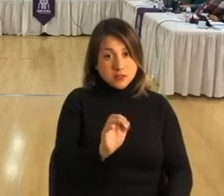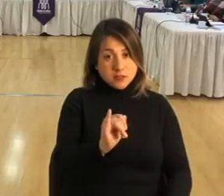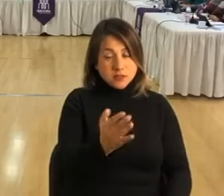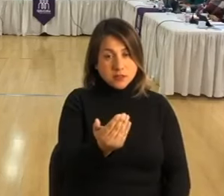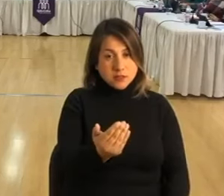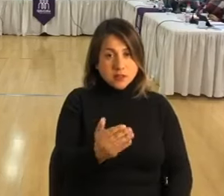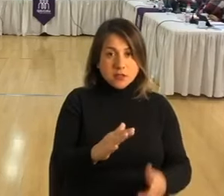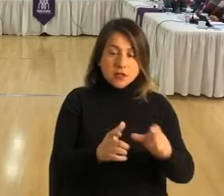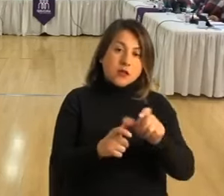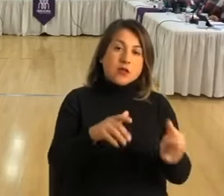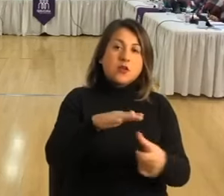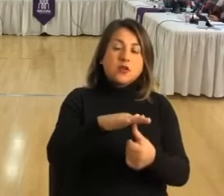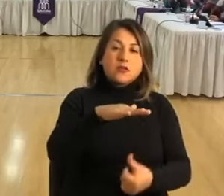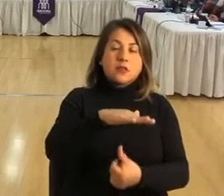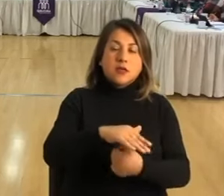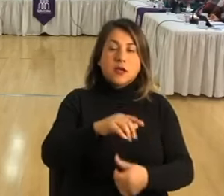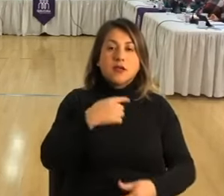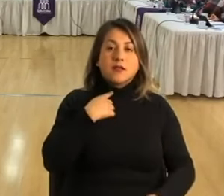Sí, alcaldesa.